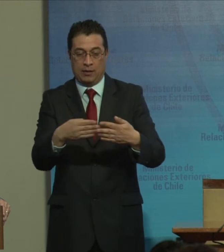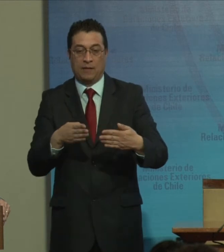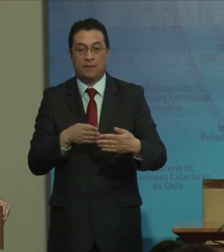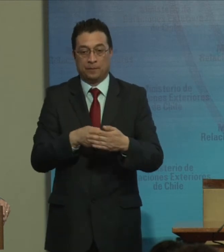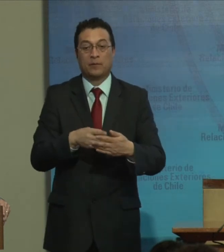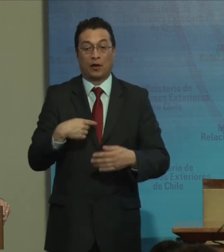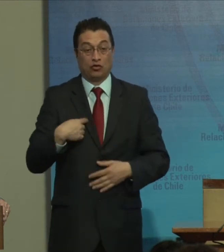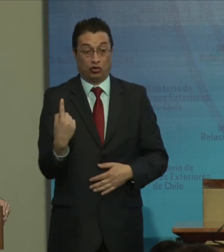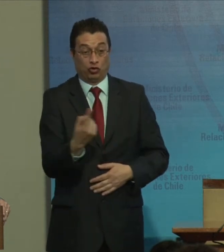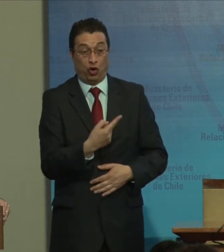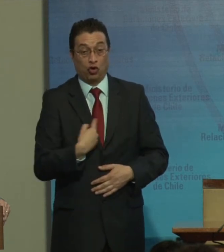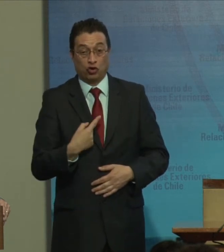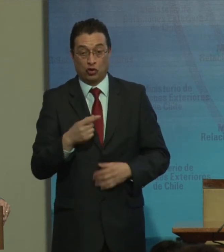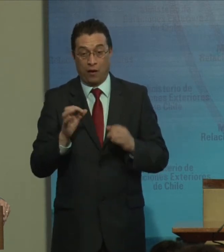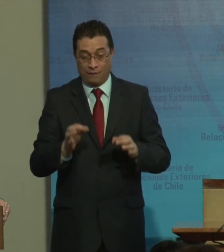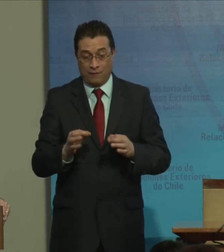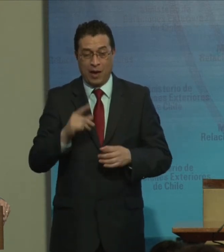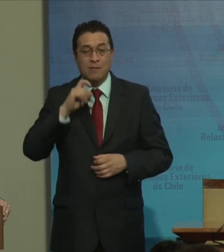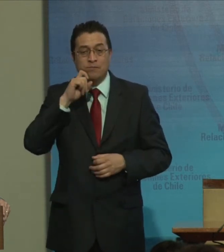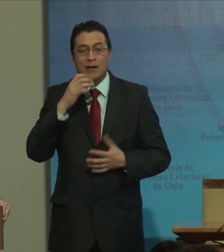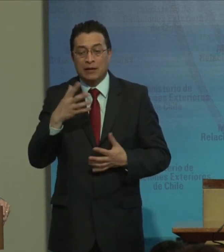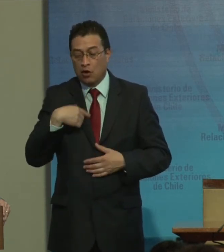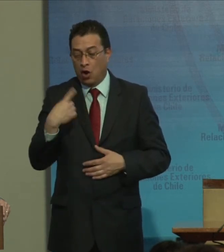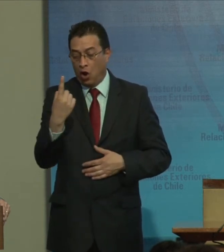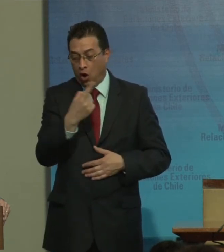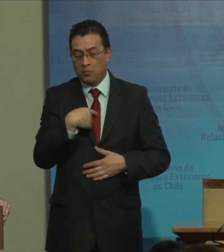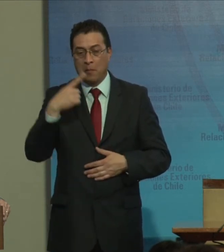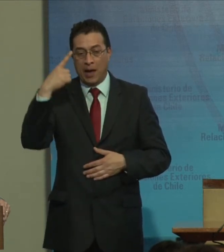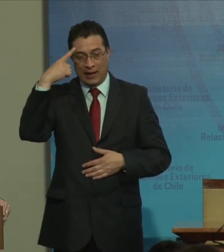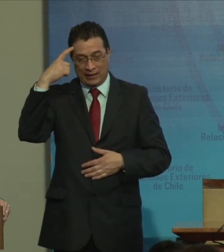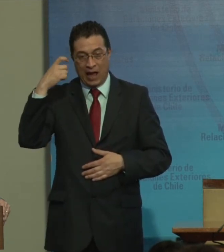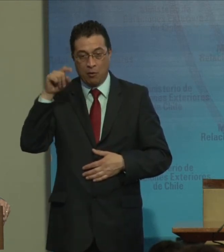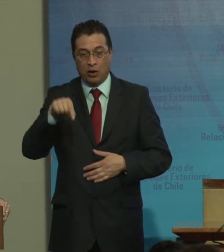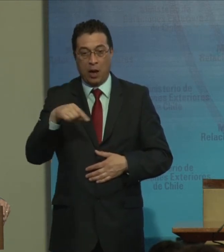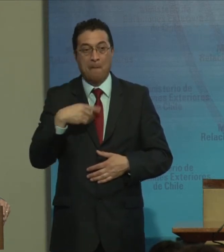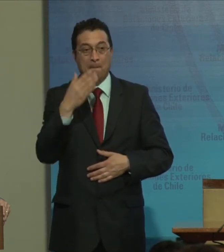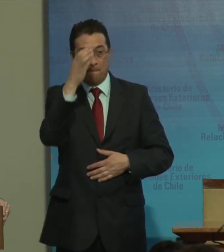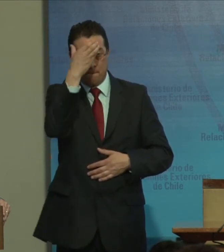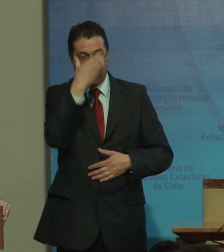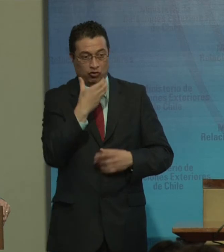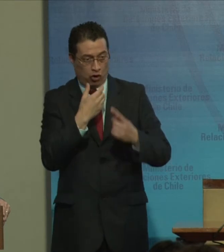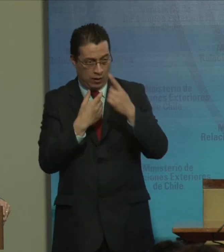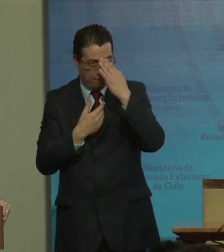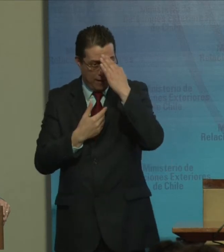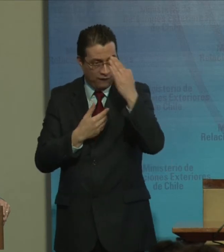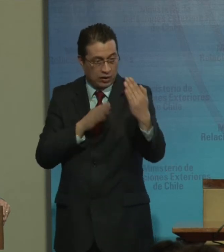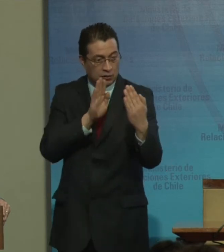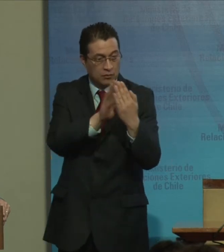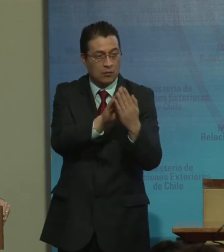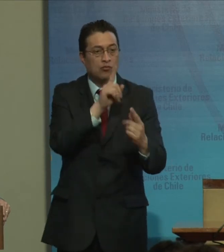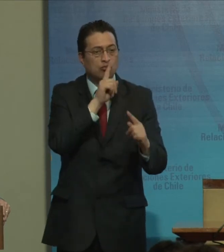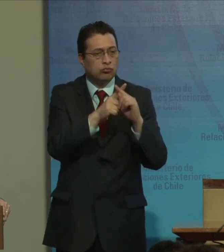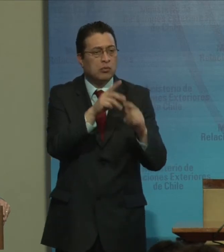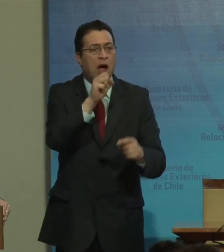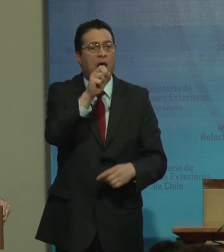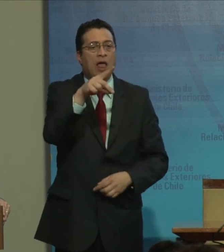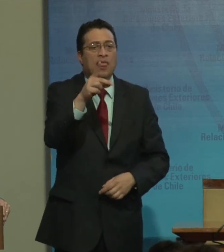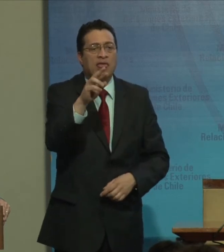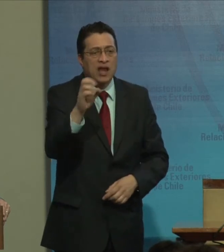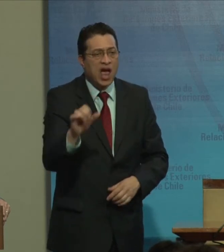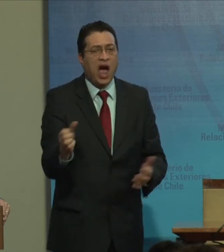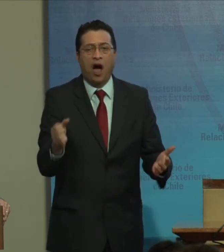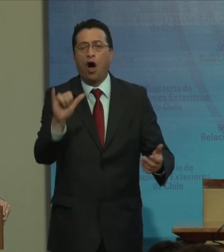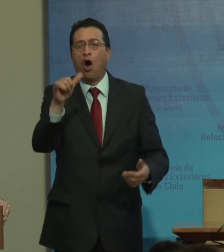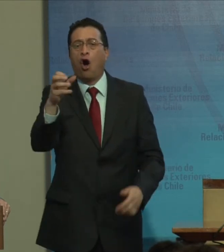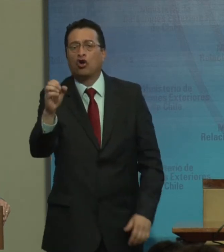que nosotros realmente nos creamos que la persona que tengo al frente se llama Andrea, se llama